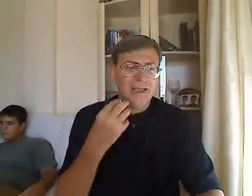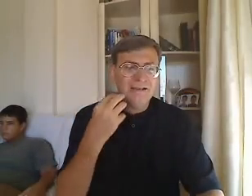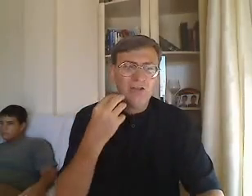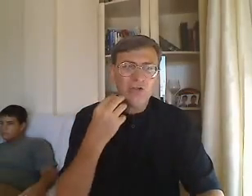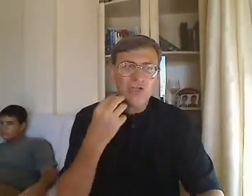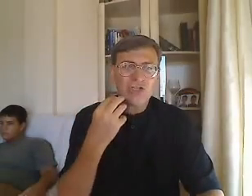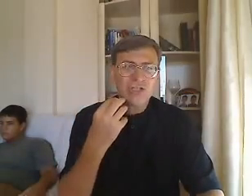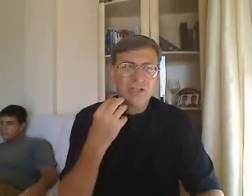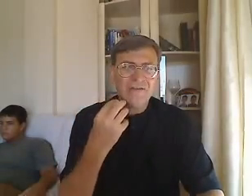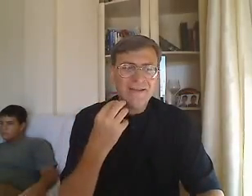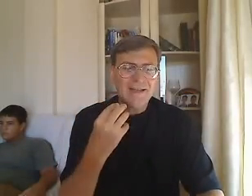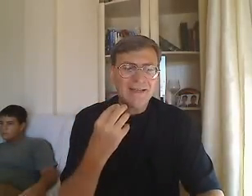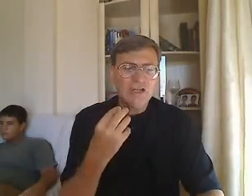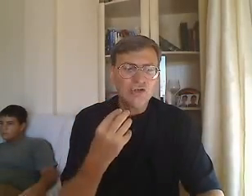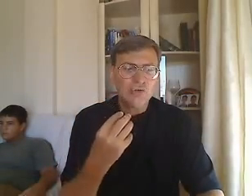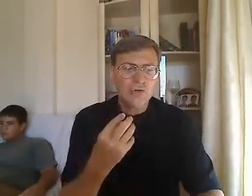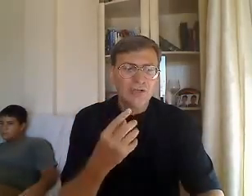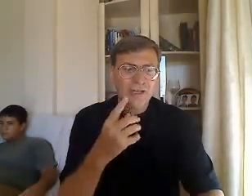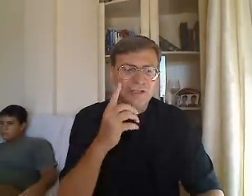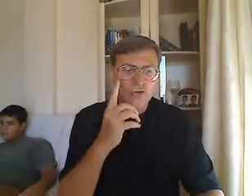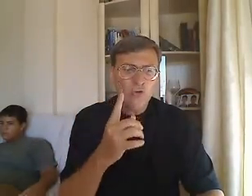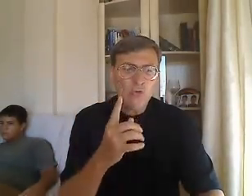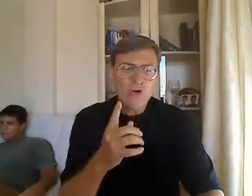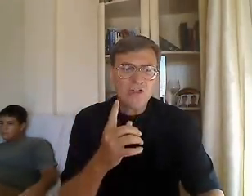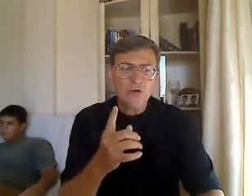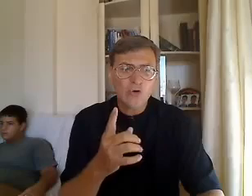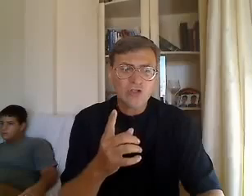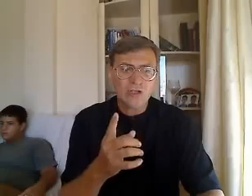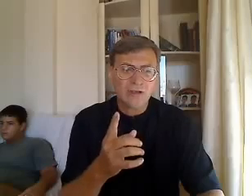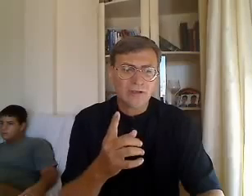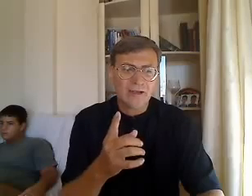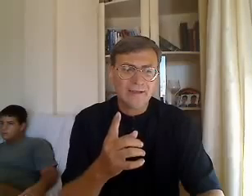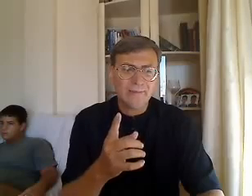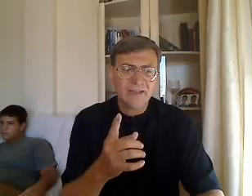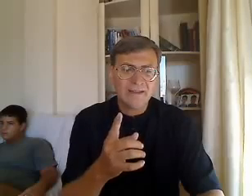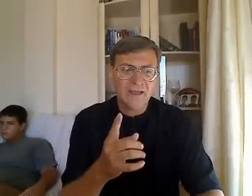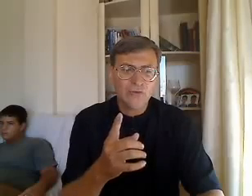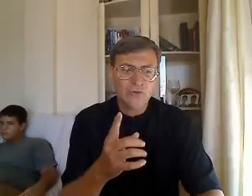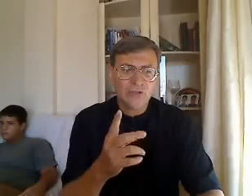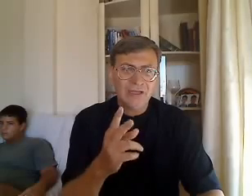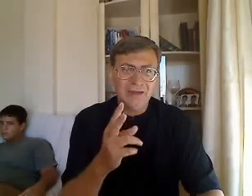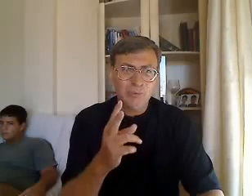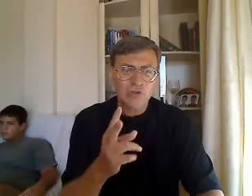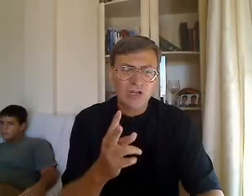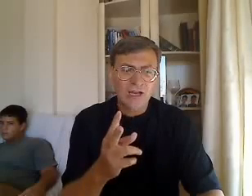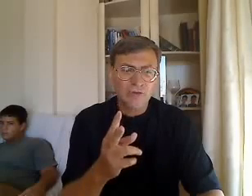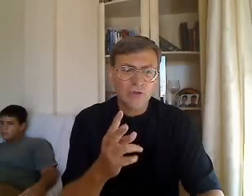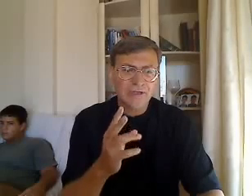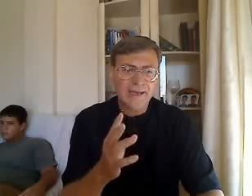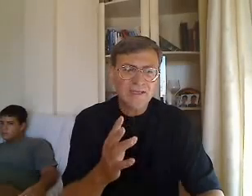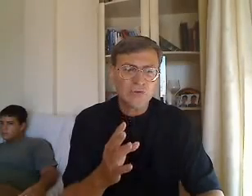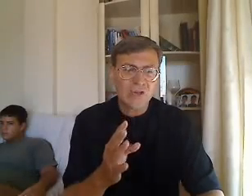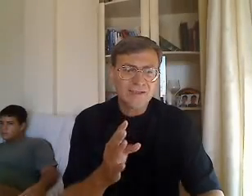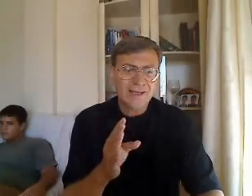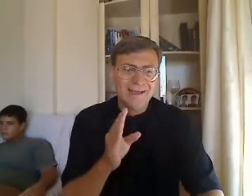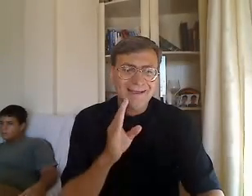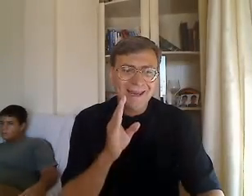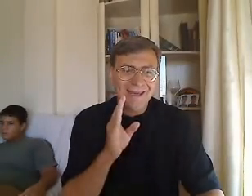Entonces, David ha dicho que solo una cosa ha demandado y buscado, y eso es, que